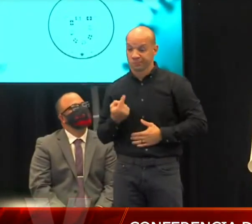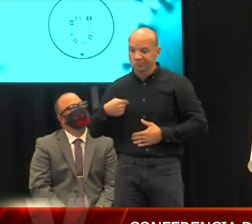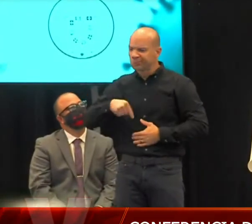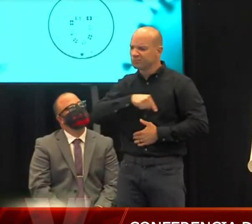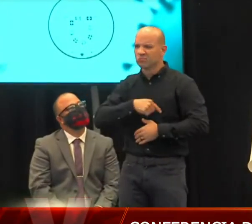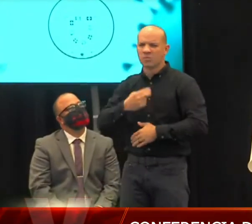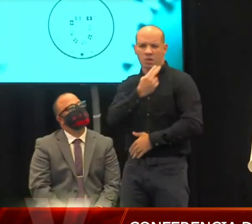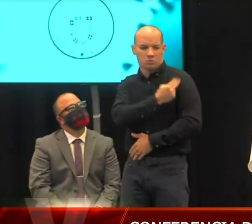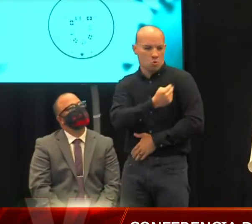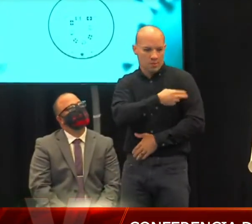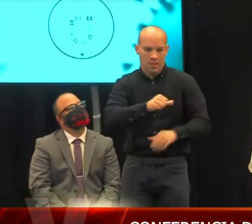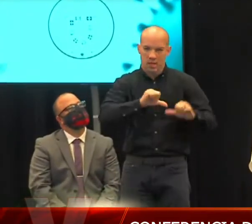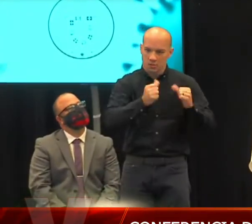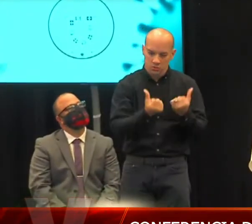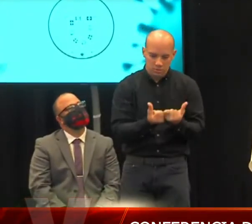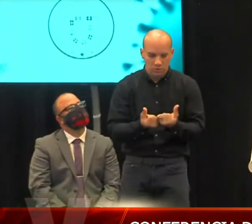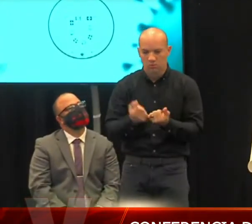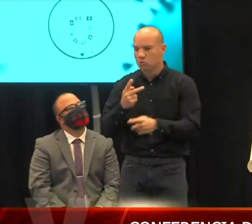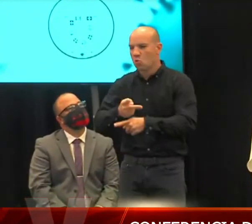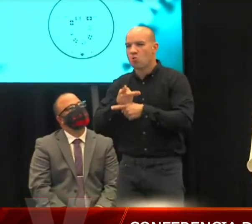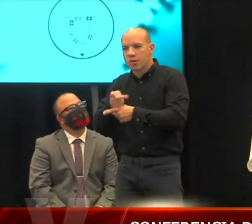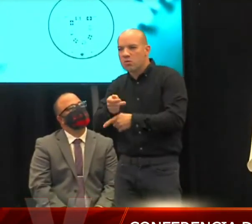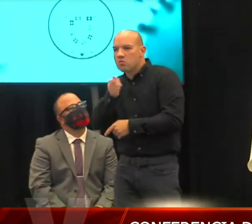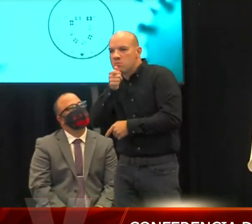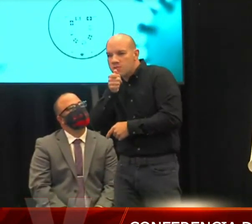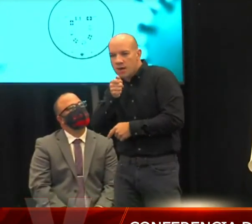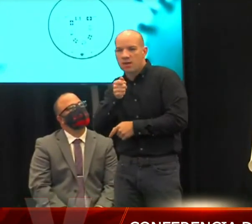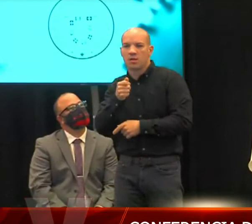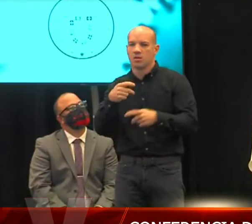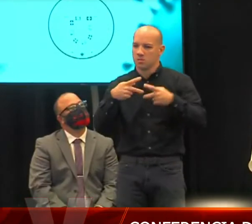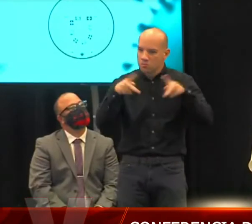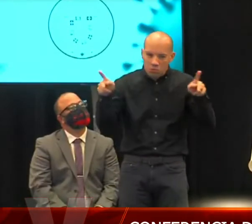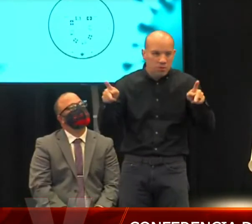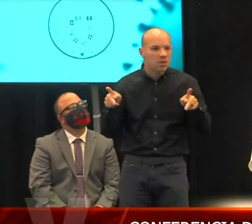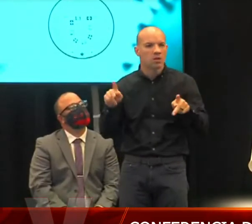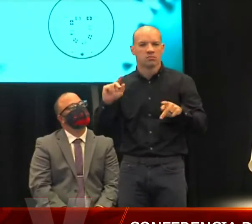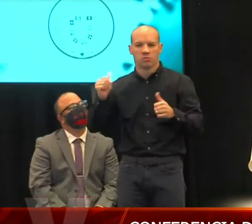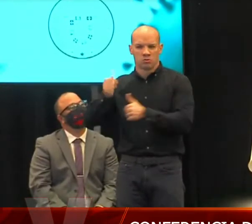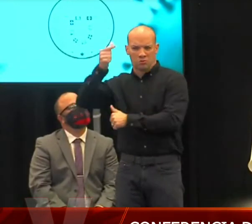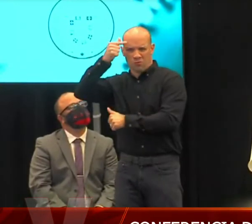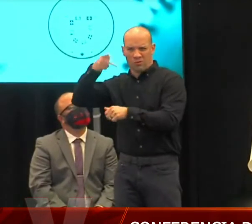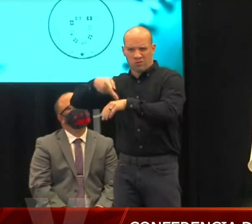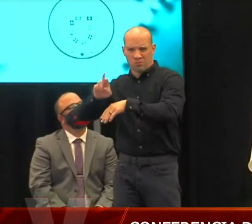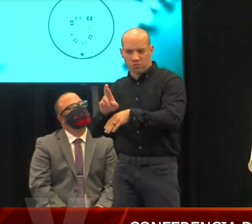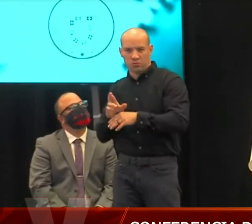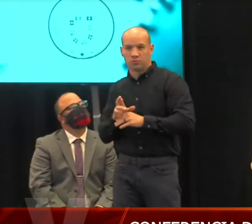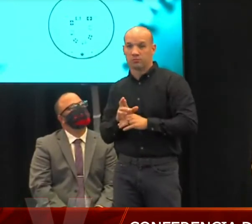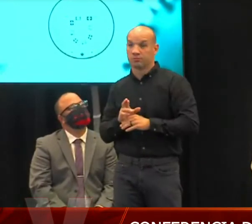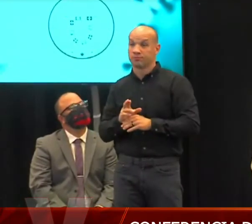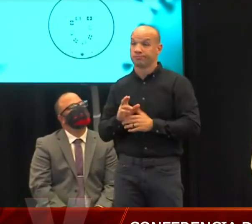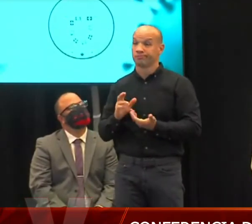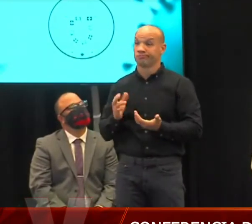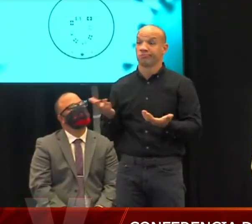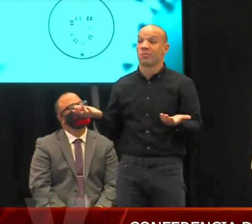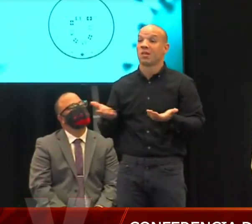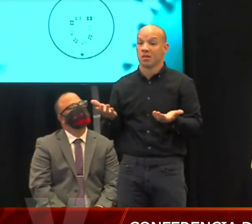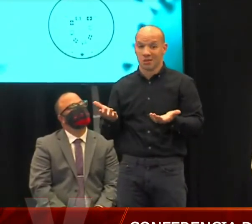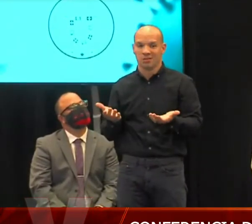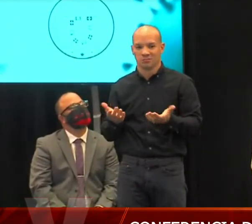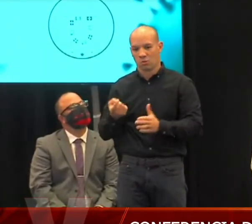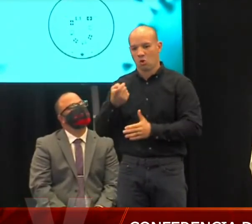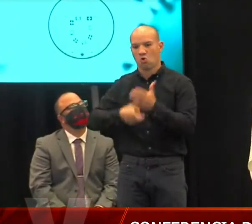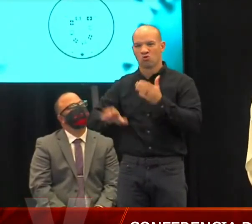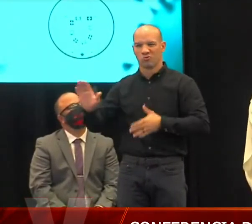coordinado, tanto privadas como las que sirven al gobierno de Puerto Rico, para establecer que esto está bajo sus riesgos. El costo de rende civil